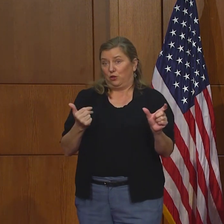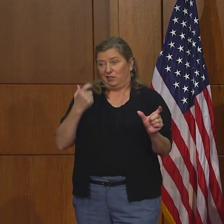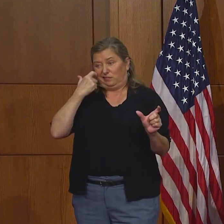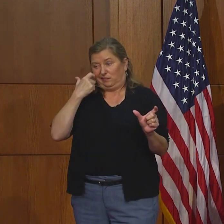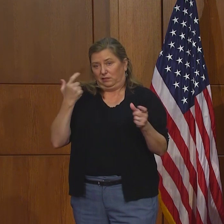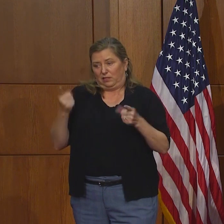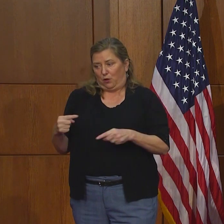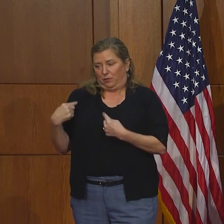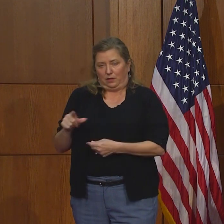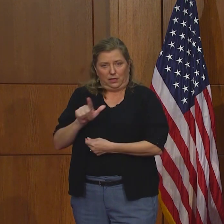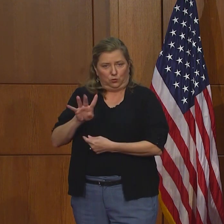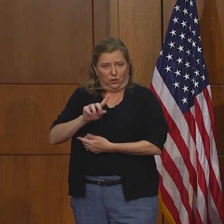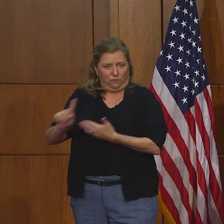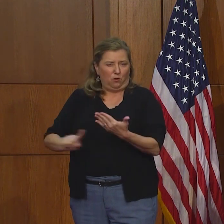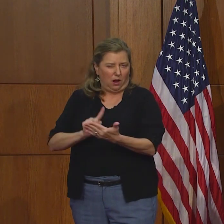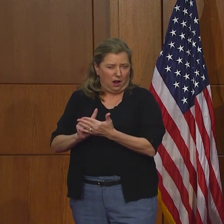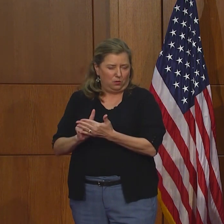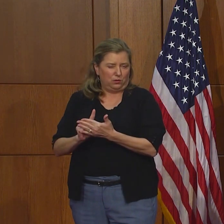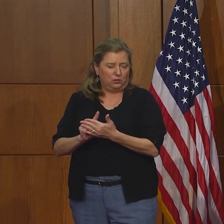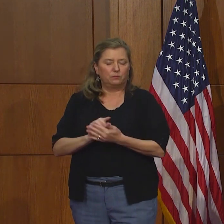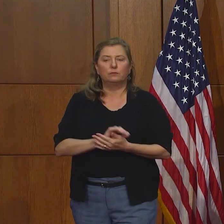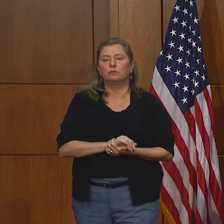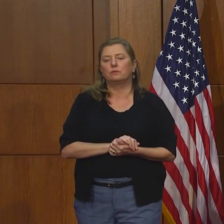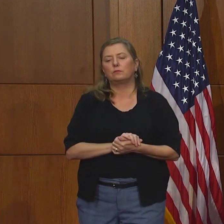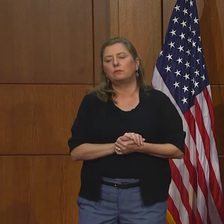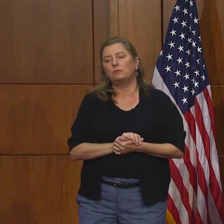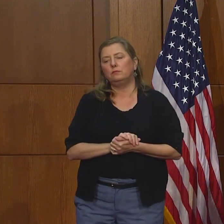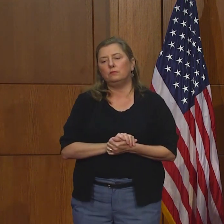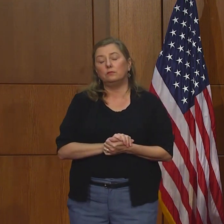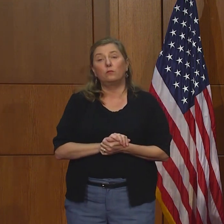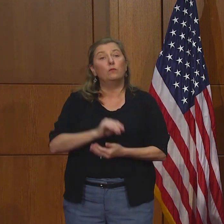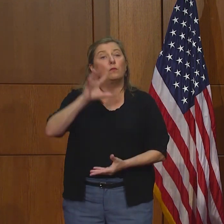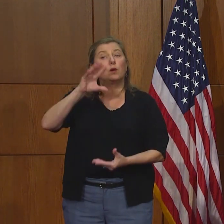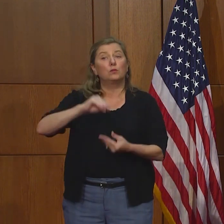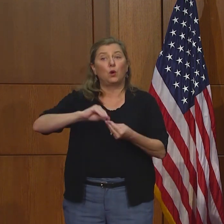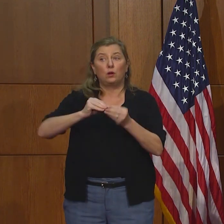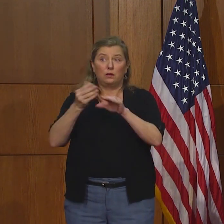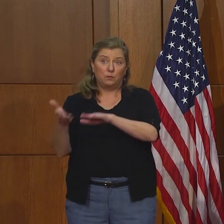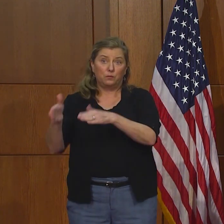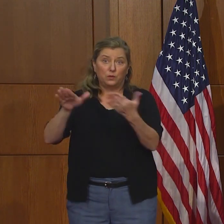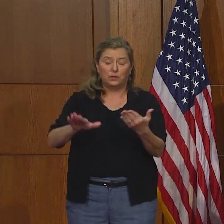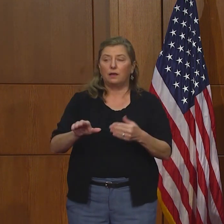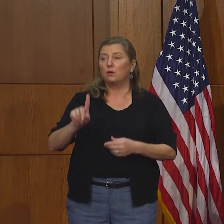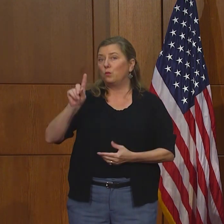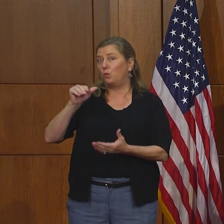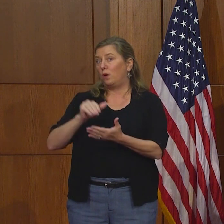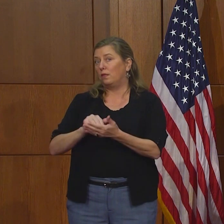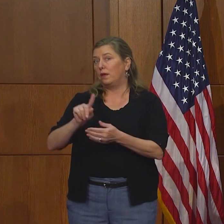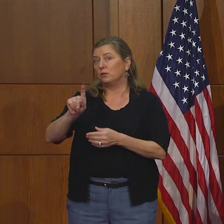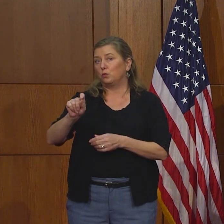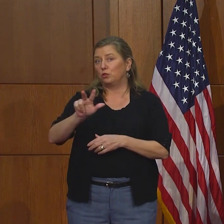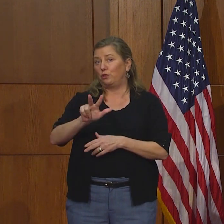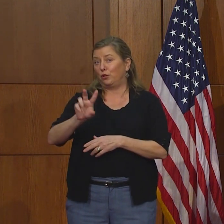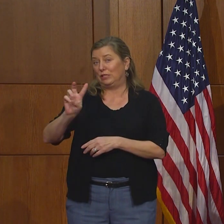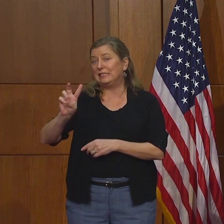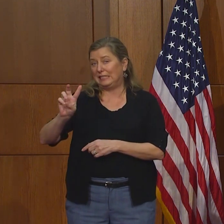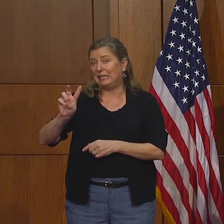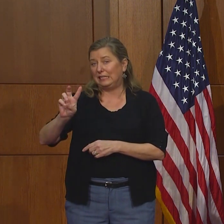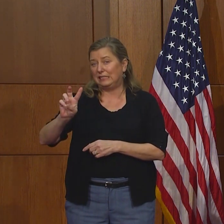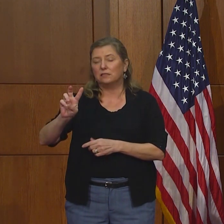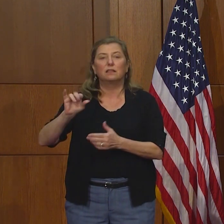en las últimas 24 horas. Las muertes son 1.136,